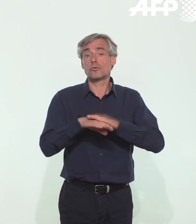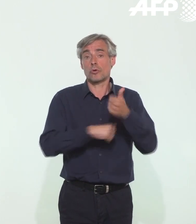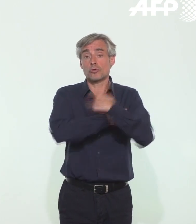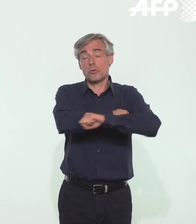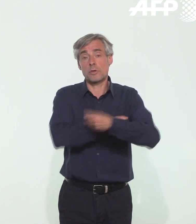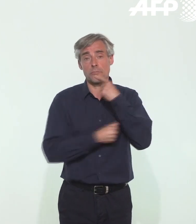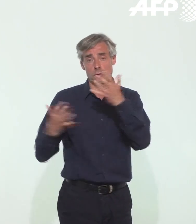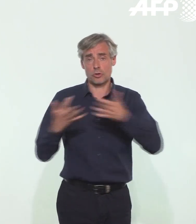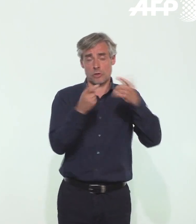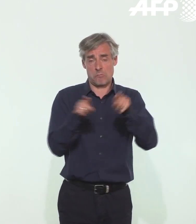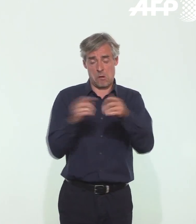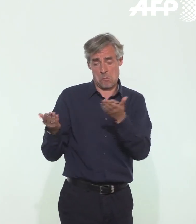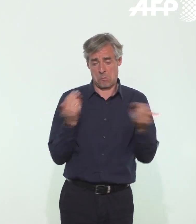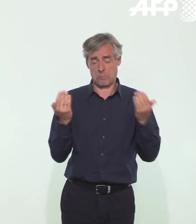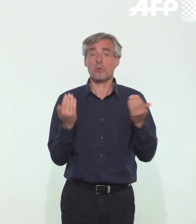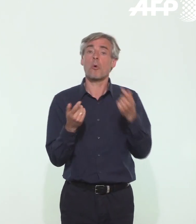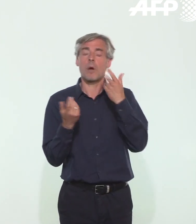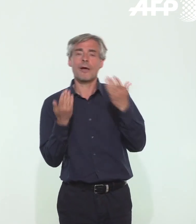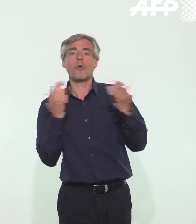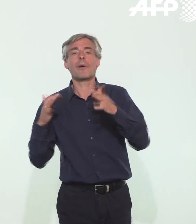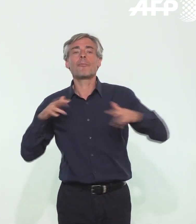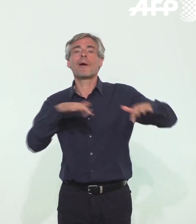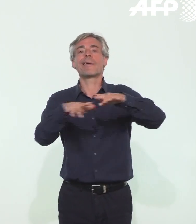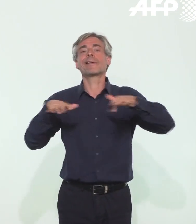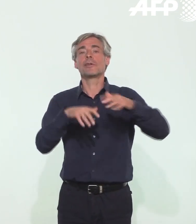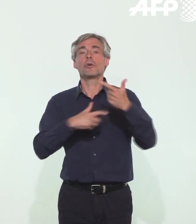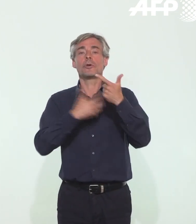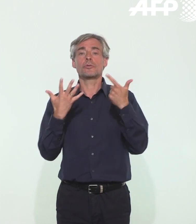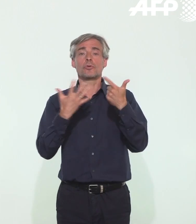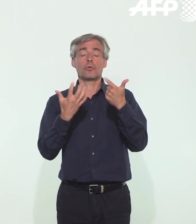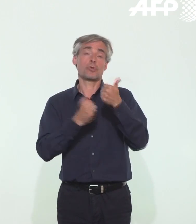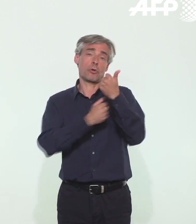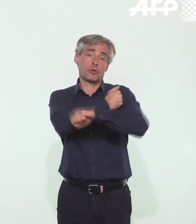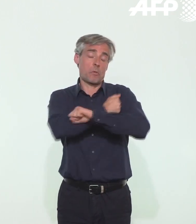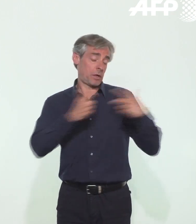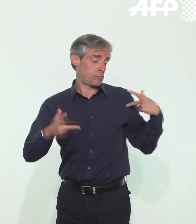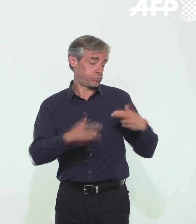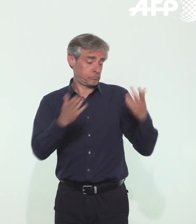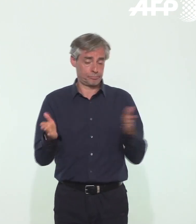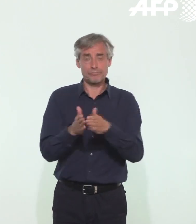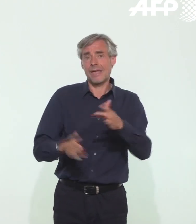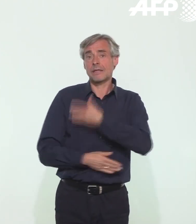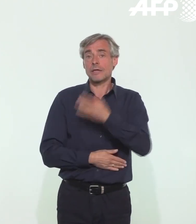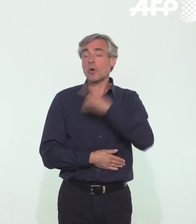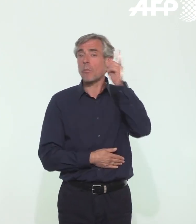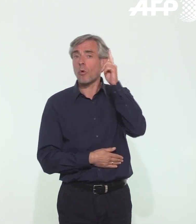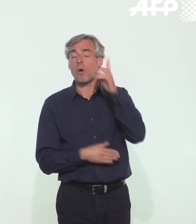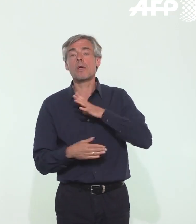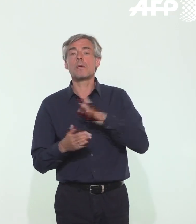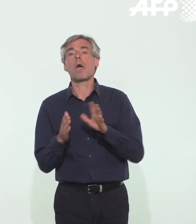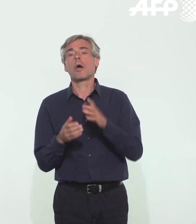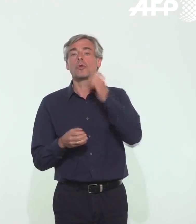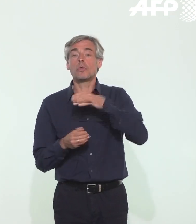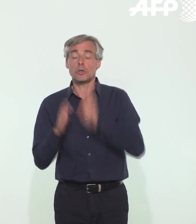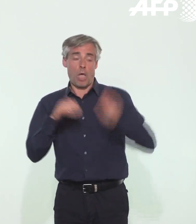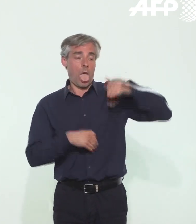semblables. L'approche d'une moyenne sur les 7 derniers jours nous paraît intéressante parce ça permet de lisser des variations quotidiennes dont on sait qu'elles sont